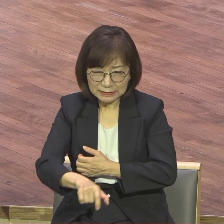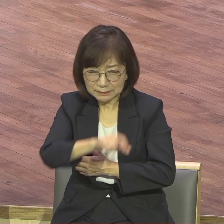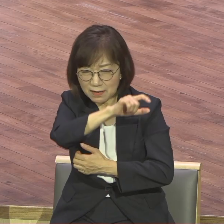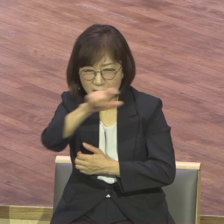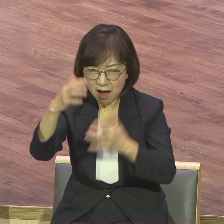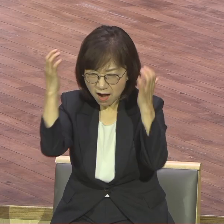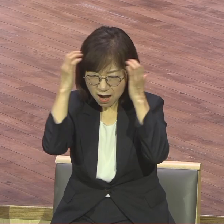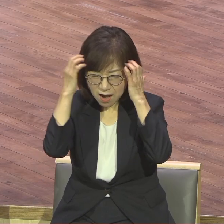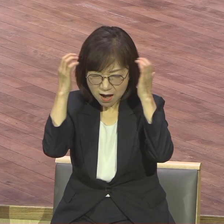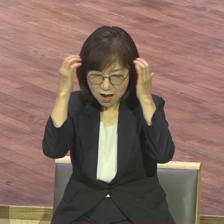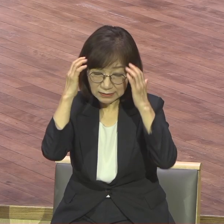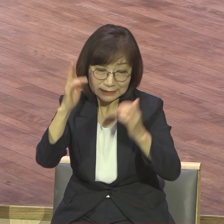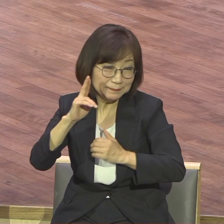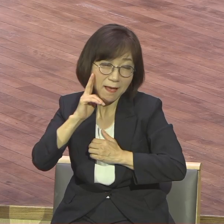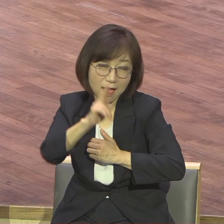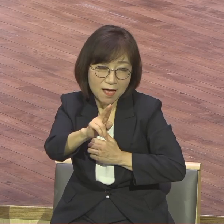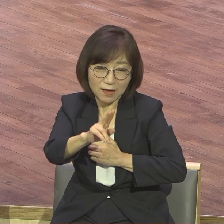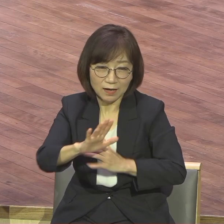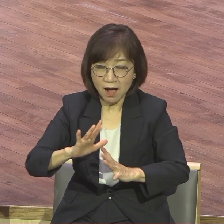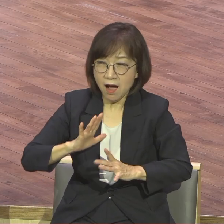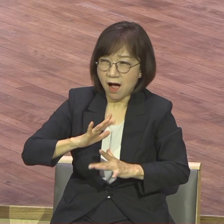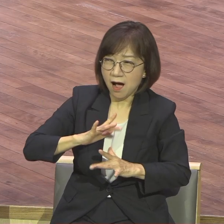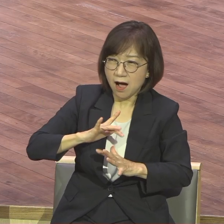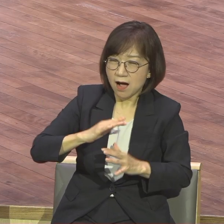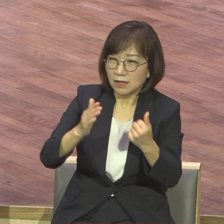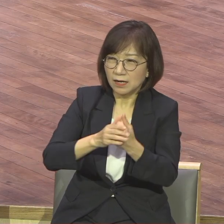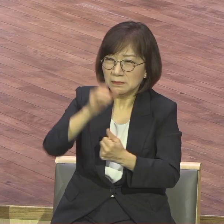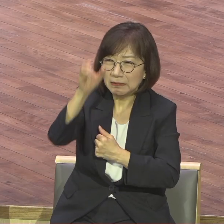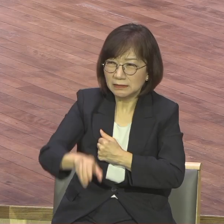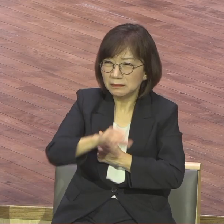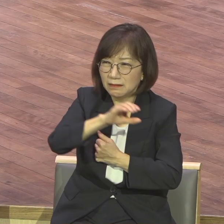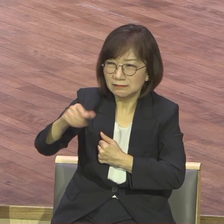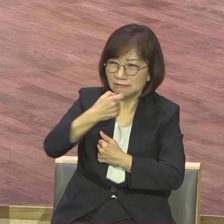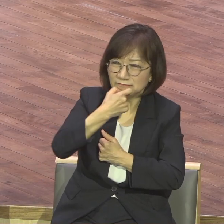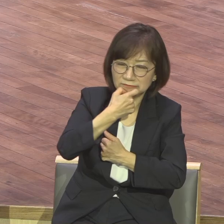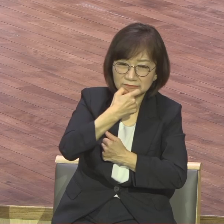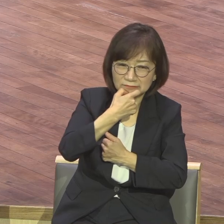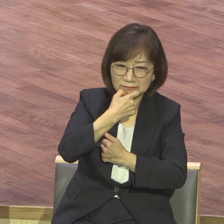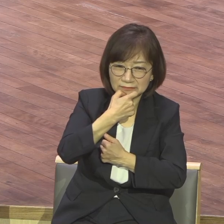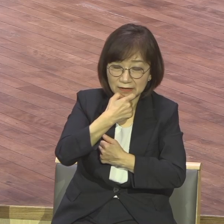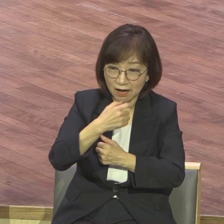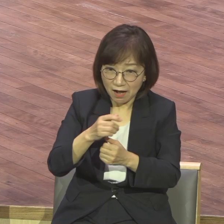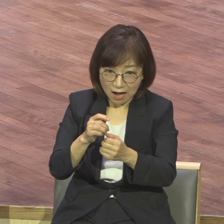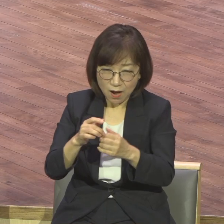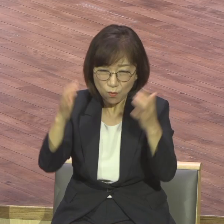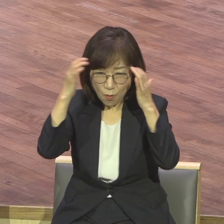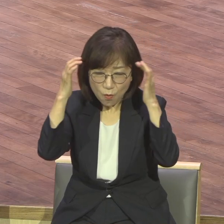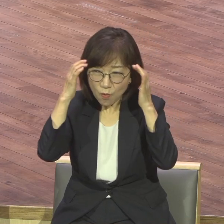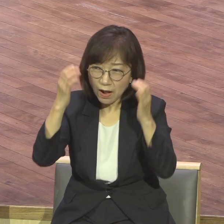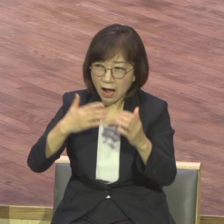고통스러운 끔찍한 십자가 저형이니까 아시니까 이걸 피하고 싶었어요